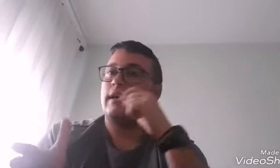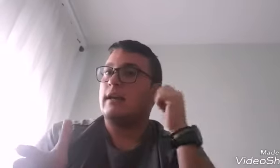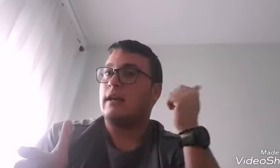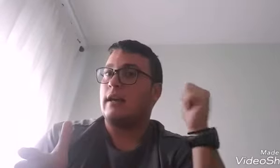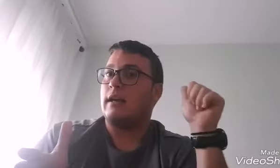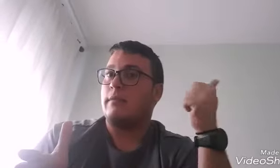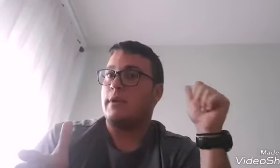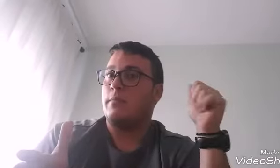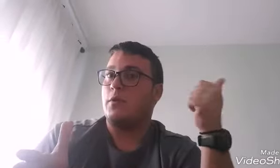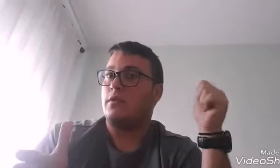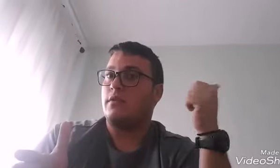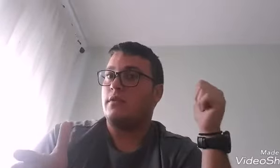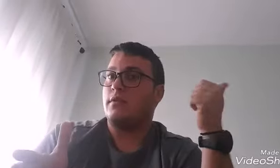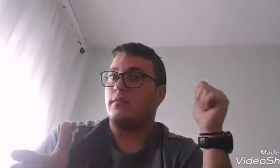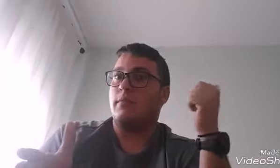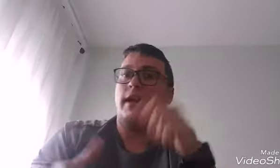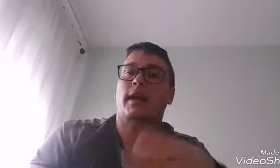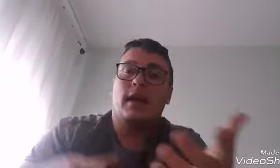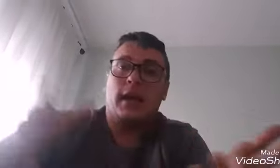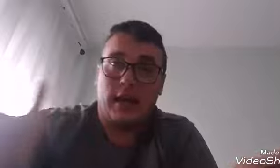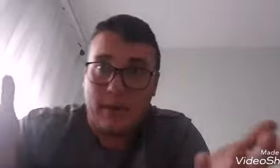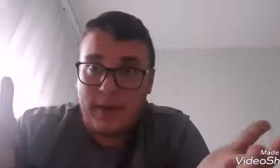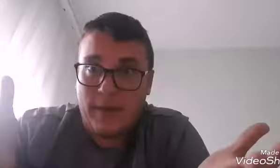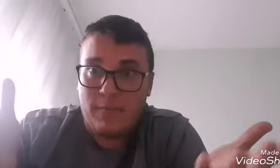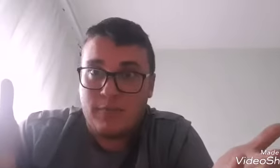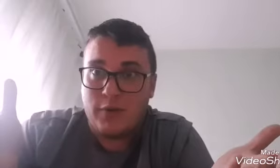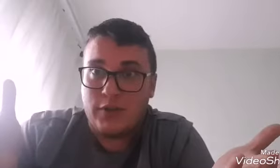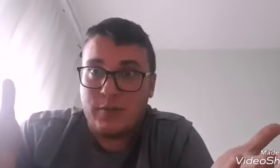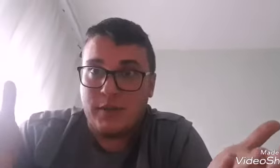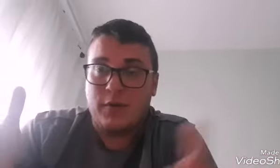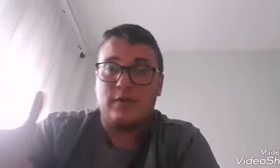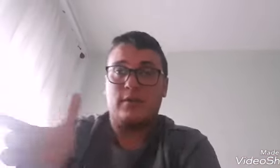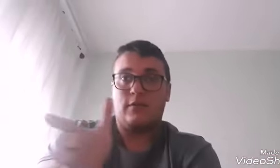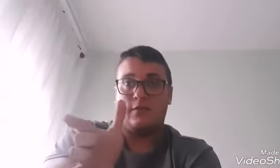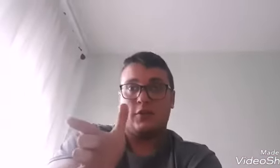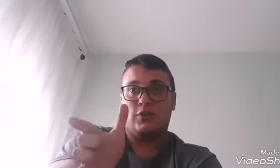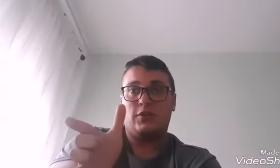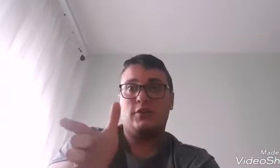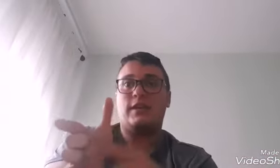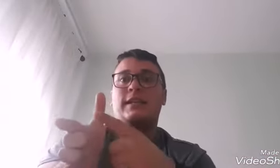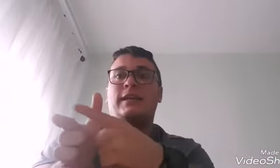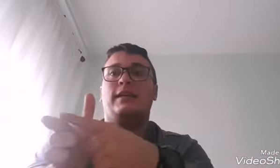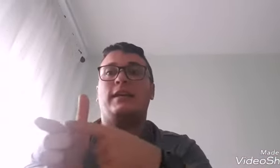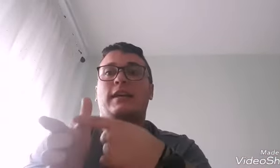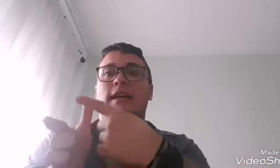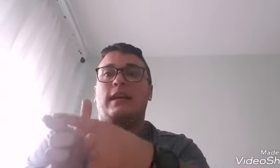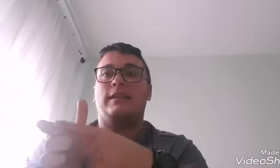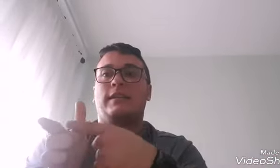Así y primo. ¿Vale? Y para prima, pues lo mismo. Con estos dos dedos así, así,